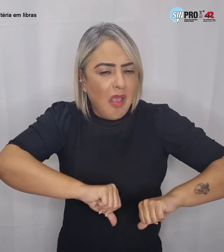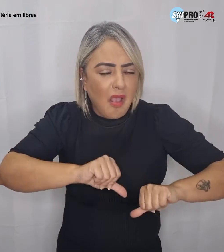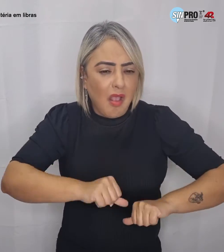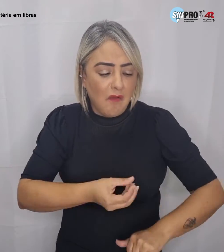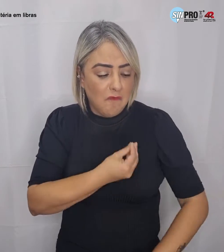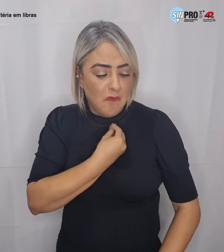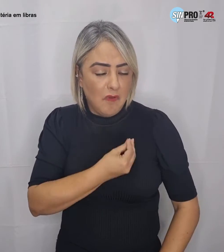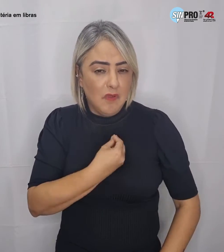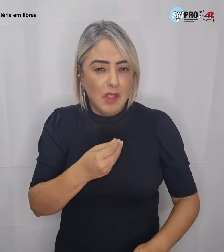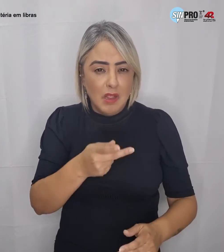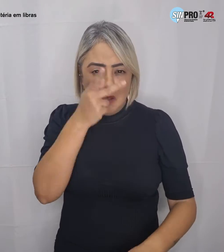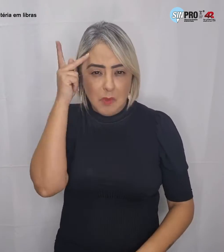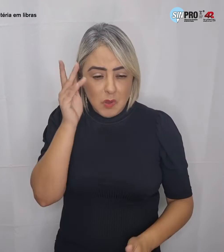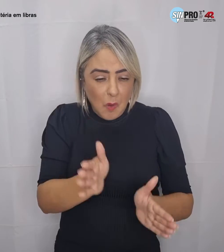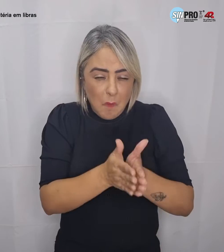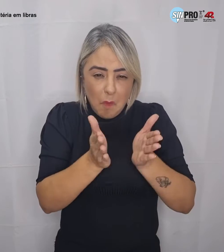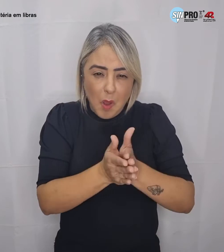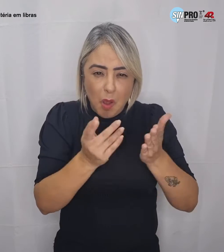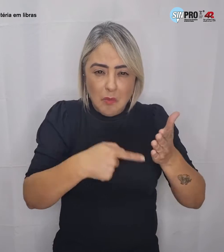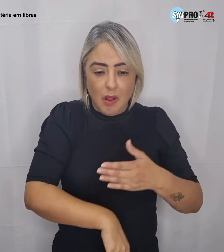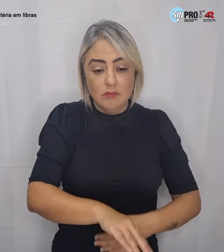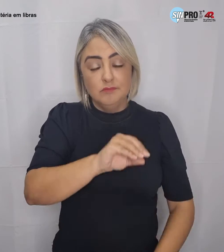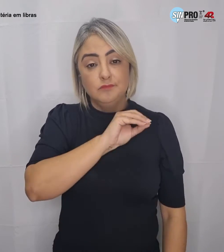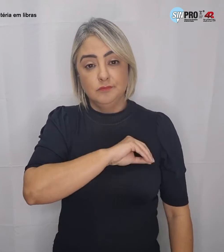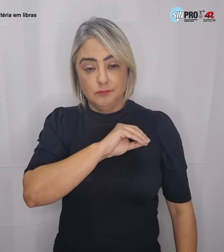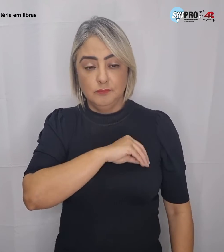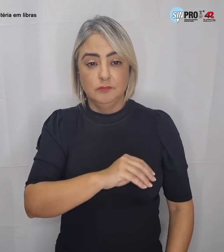de vida dos miseráveis é sua renda.